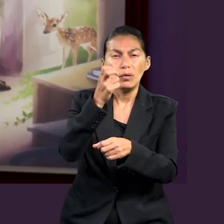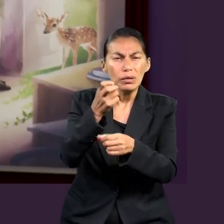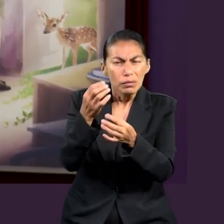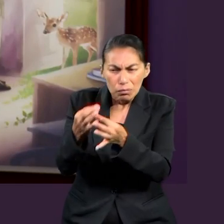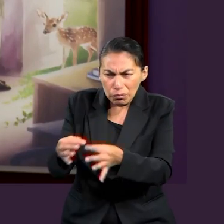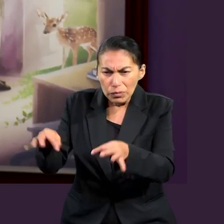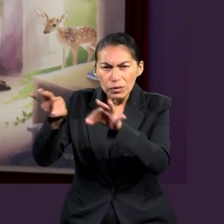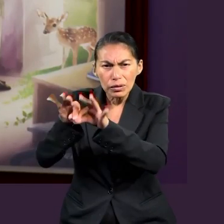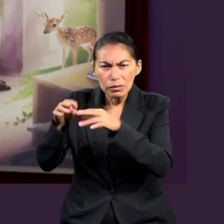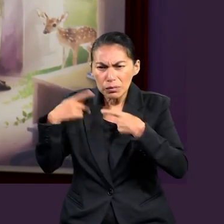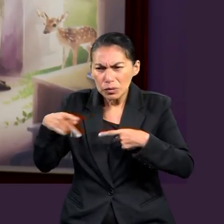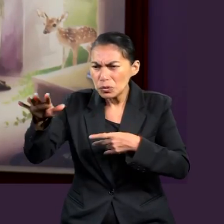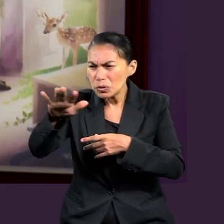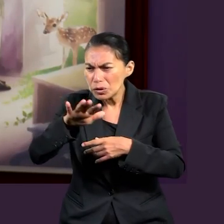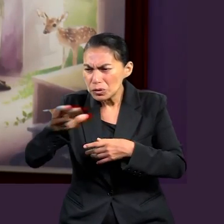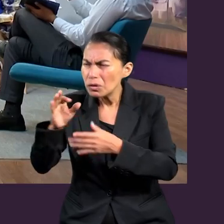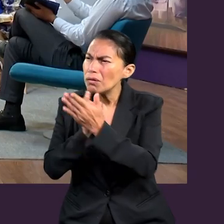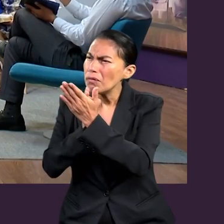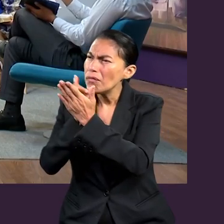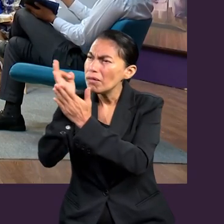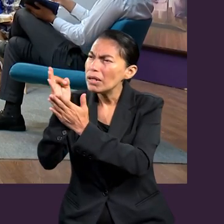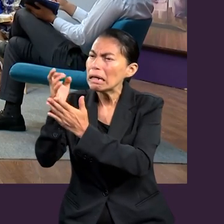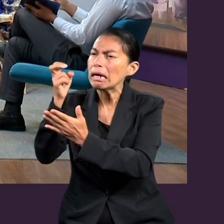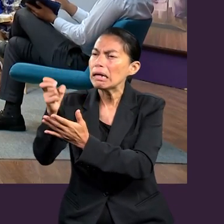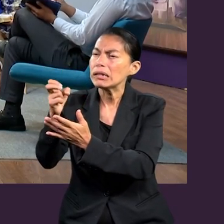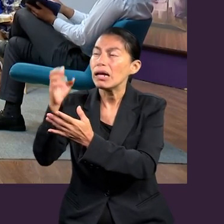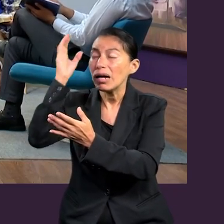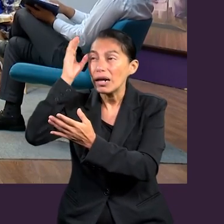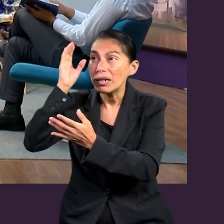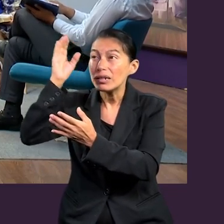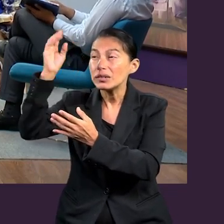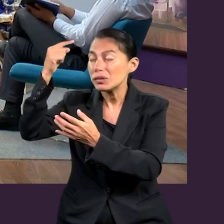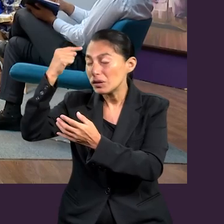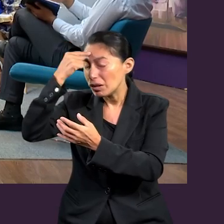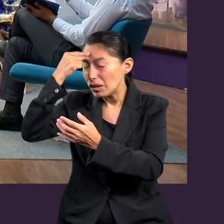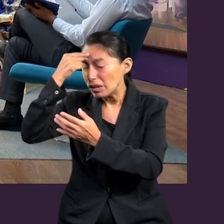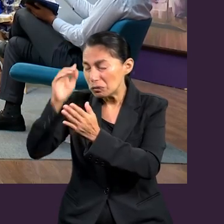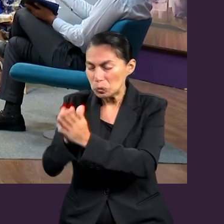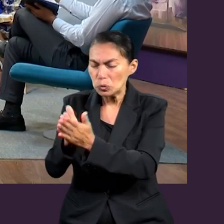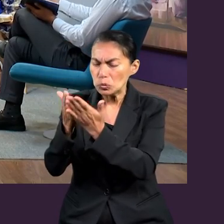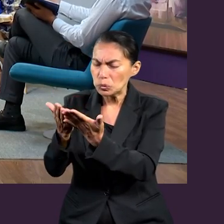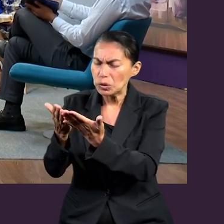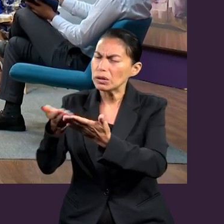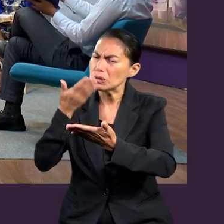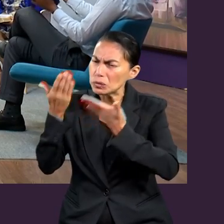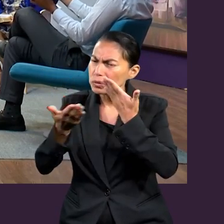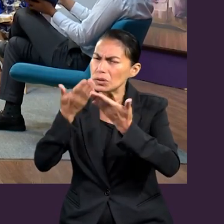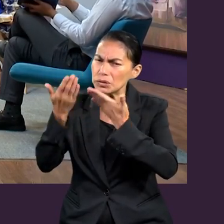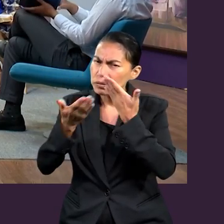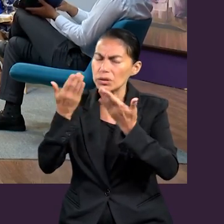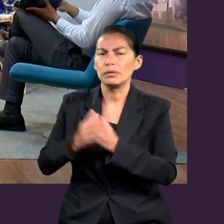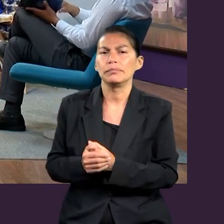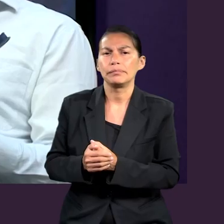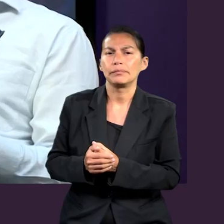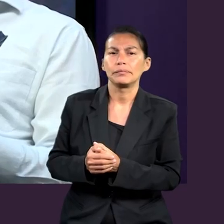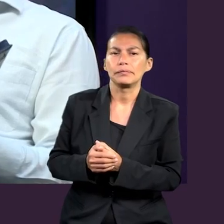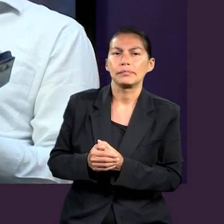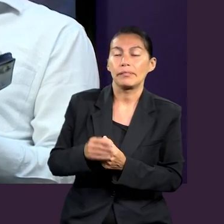para la iglesia la parte de la reflexión teológica. Se necesita. Una vez un profesor nos dijo que era el mal